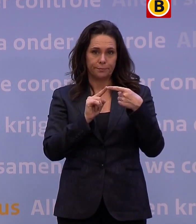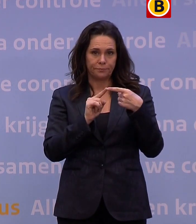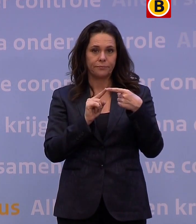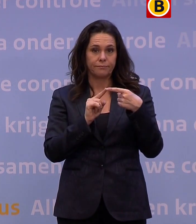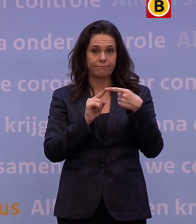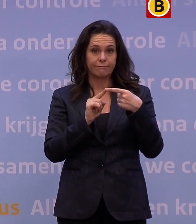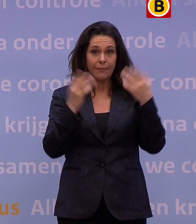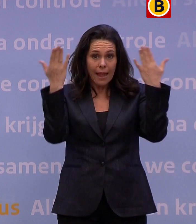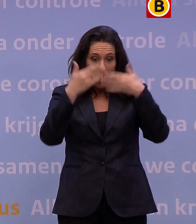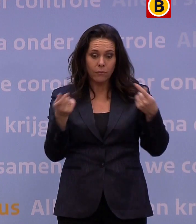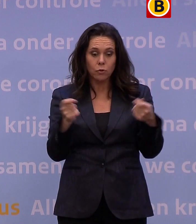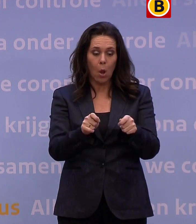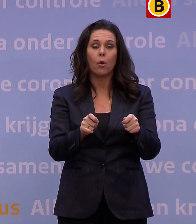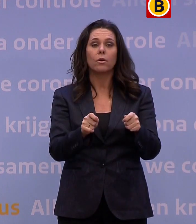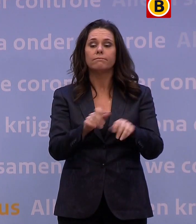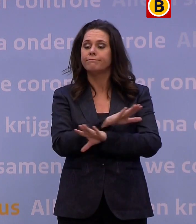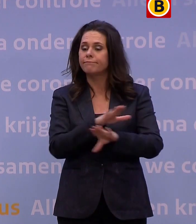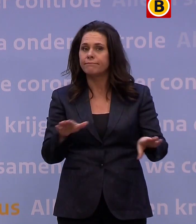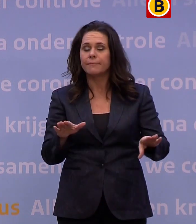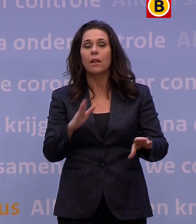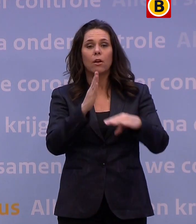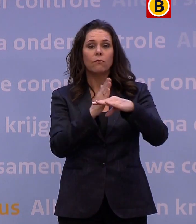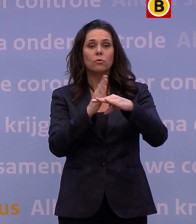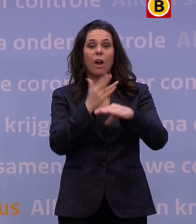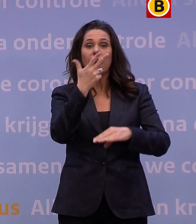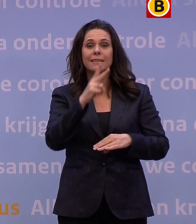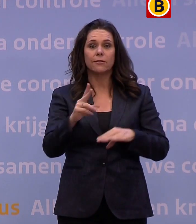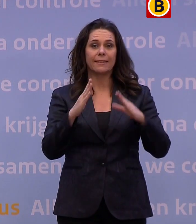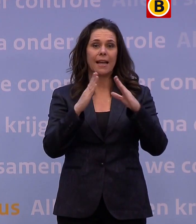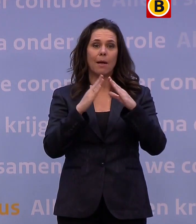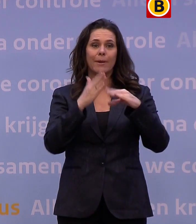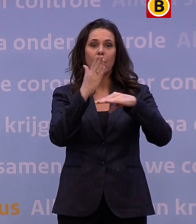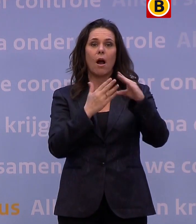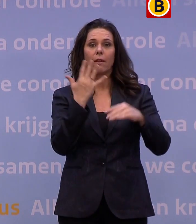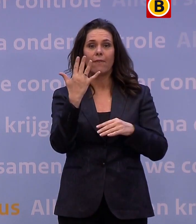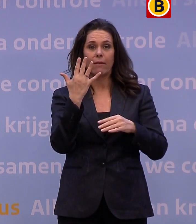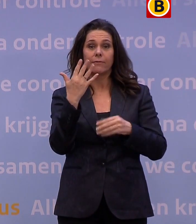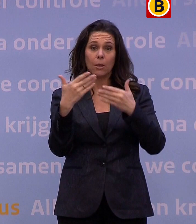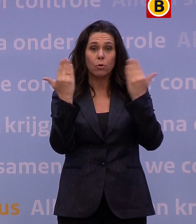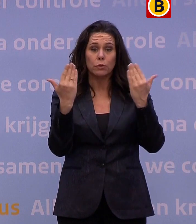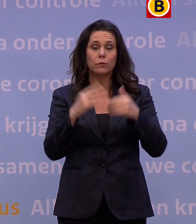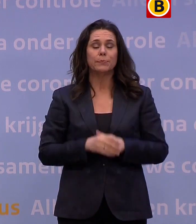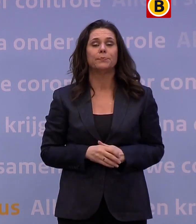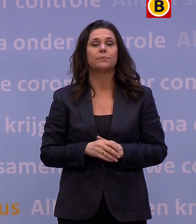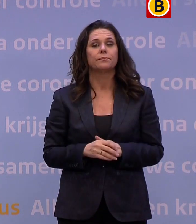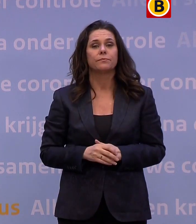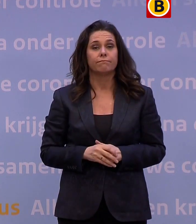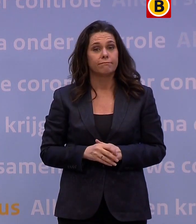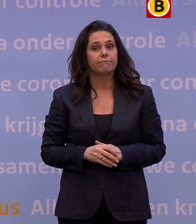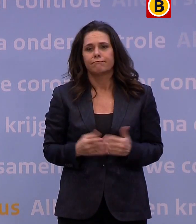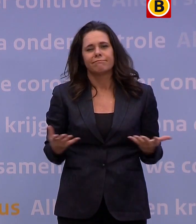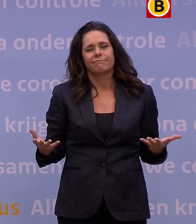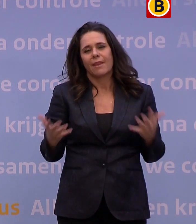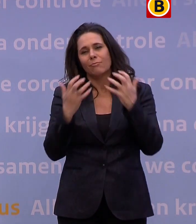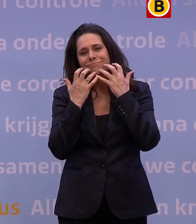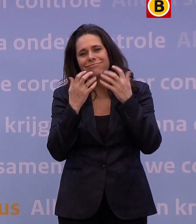de avondklok loopt af op woensdag 28 april om half vijf in de ochtend. Daar is verder